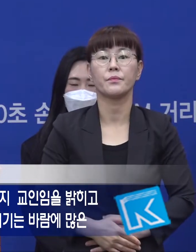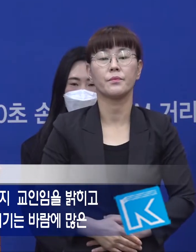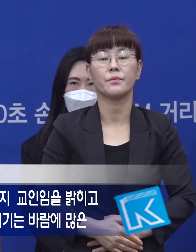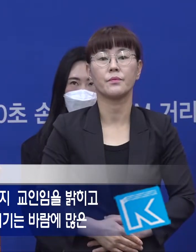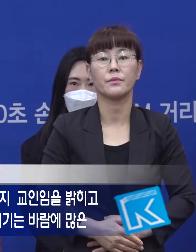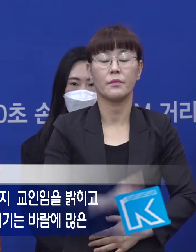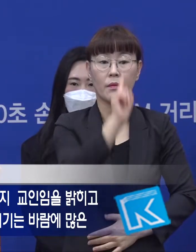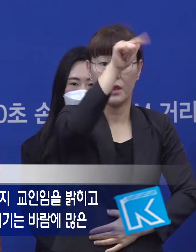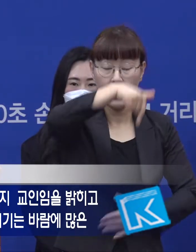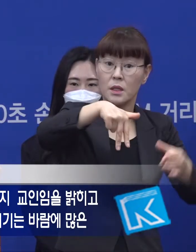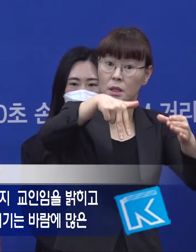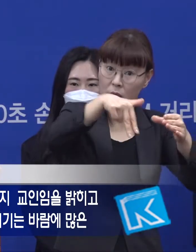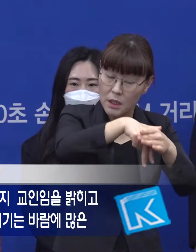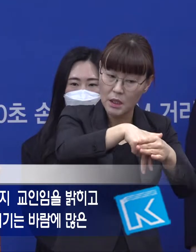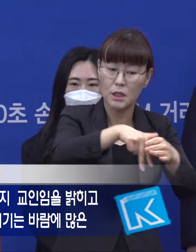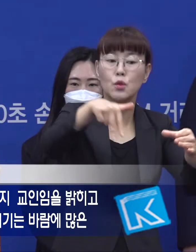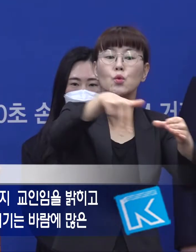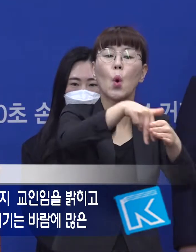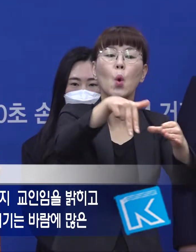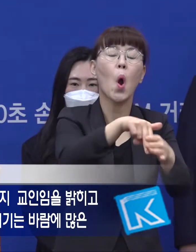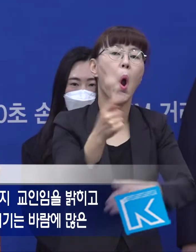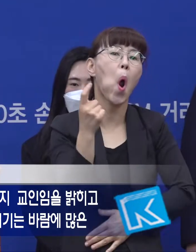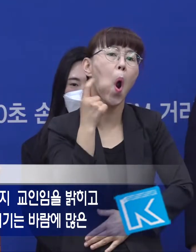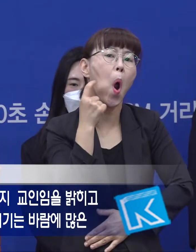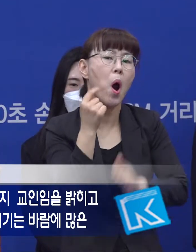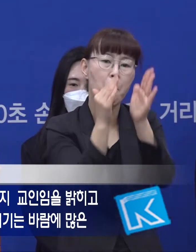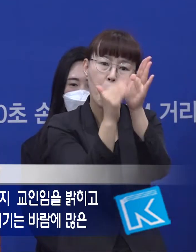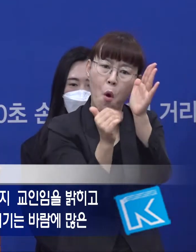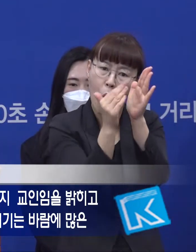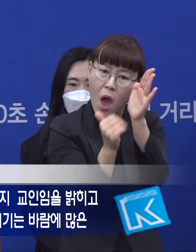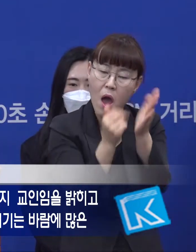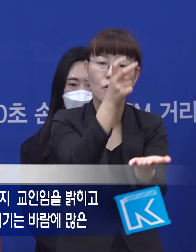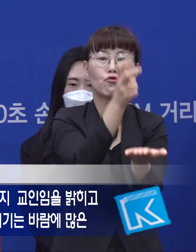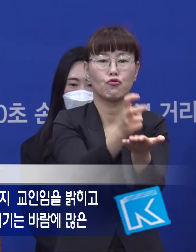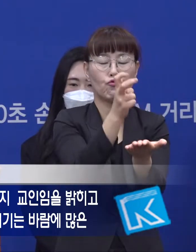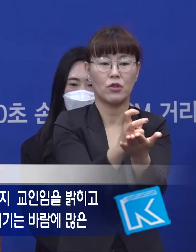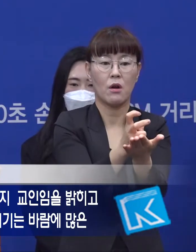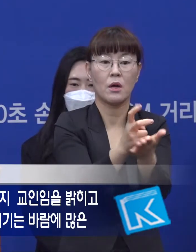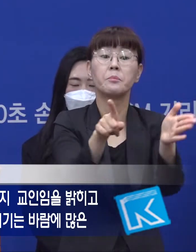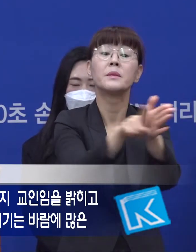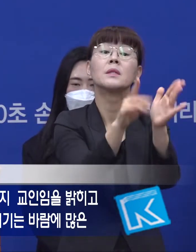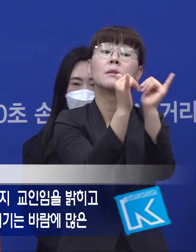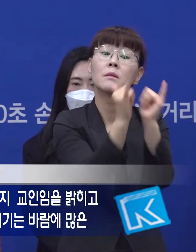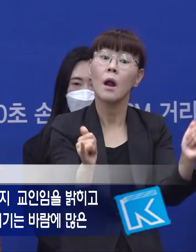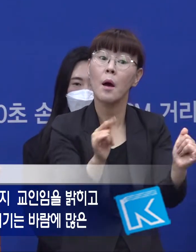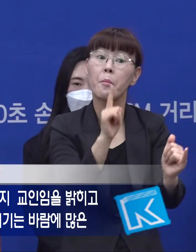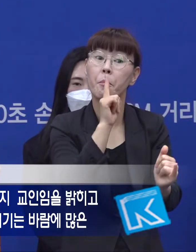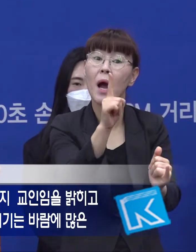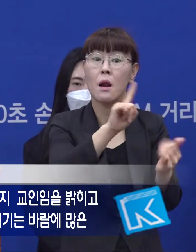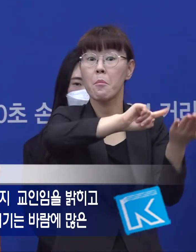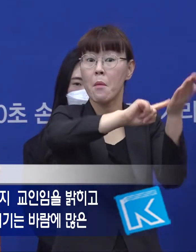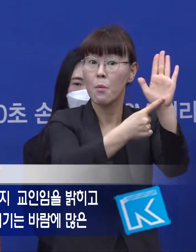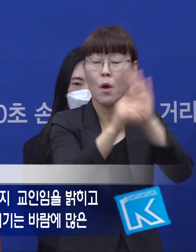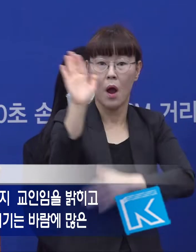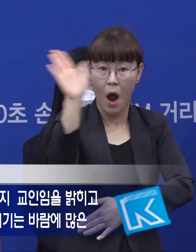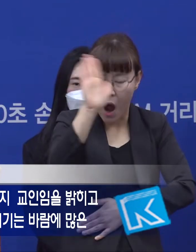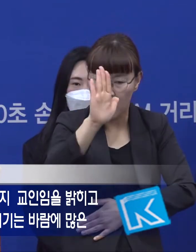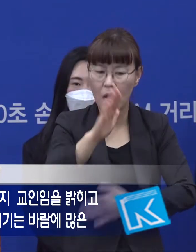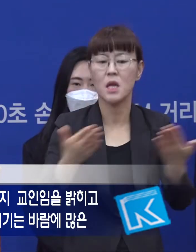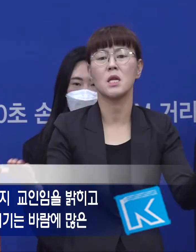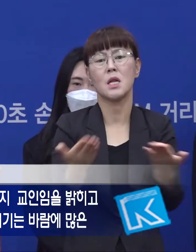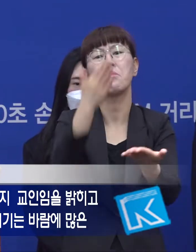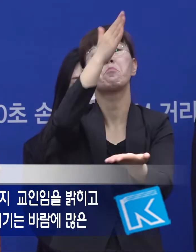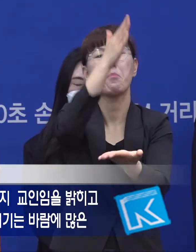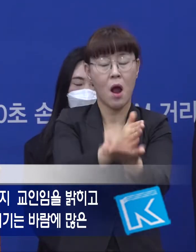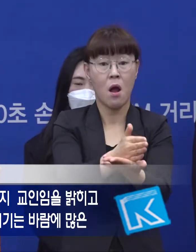이들이 신천지라는 종교를 속이도록 하는 규정으로 인해 신천지 교인임을 밝히고 취약시설 등에서 근무하지 말아야